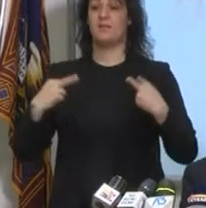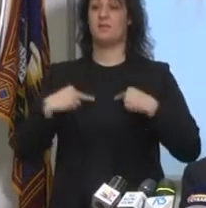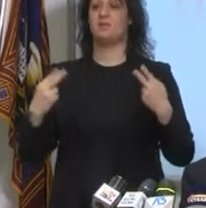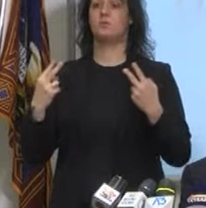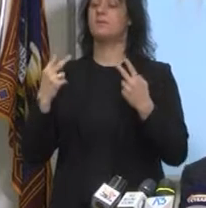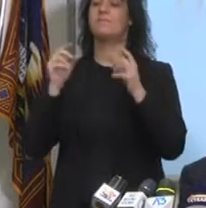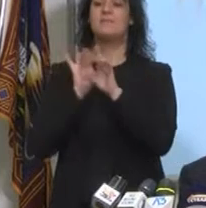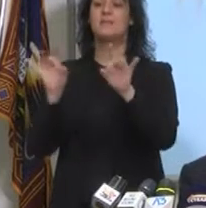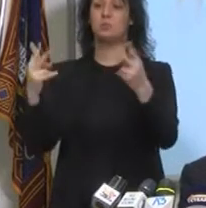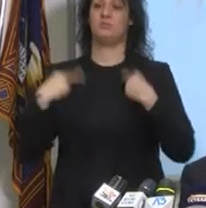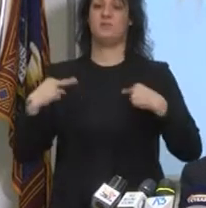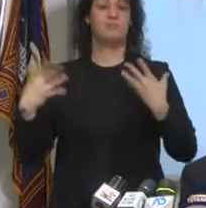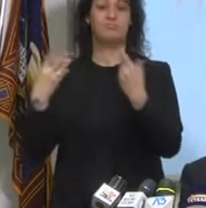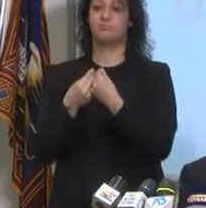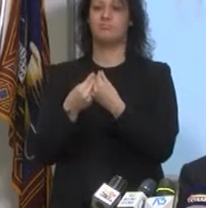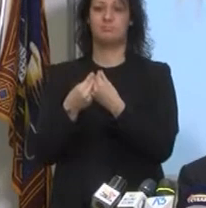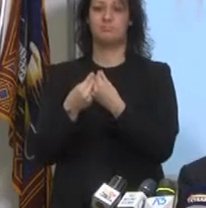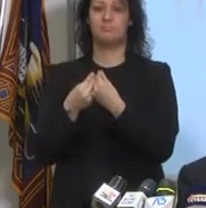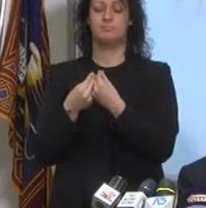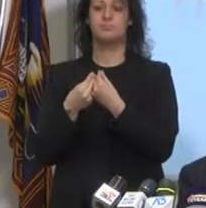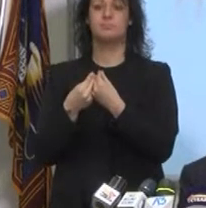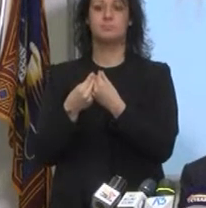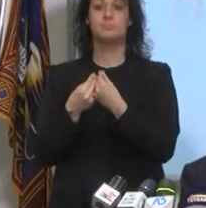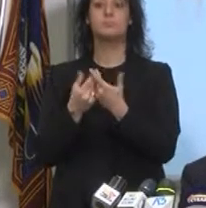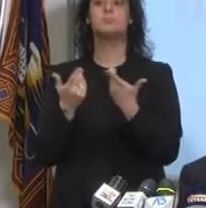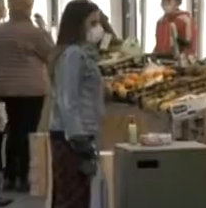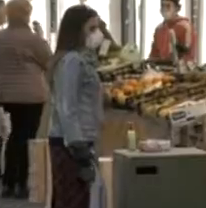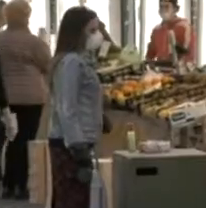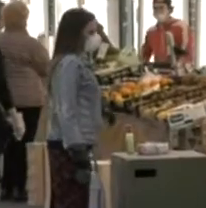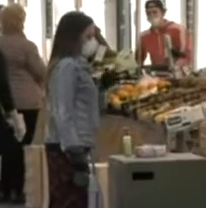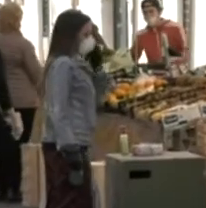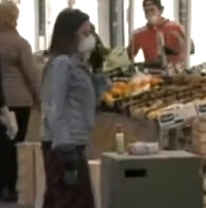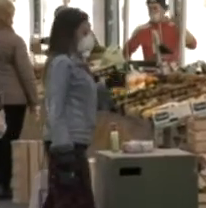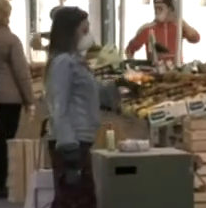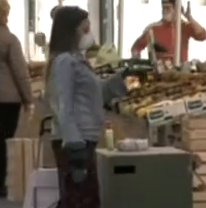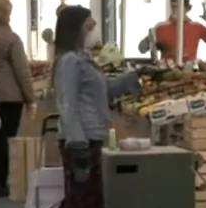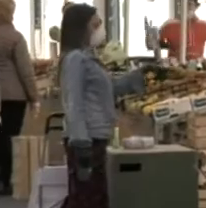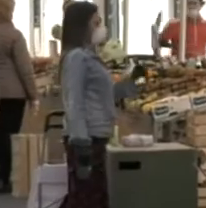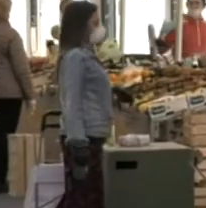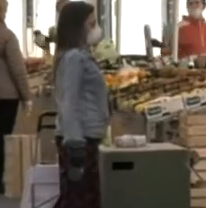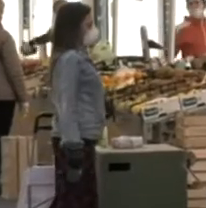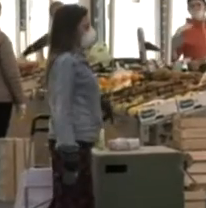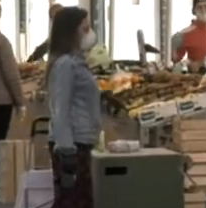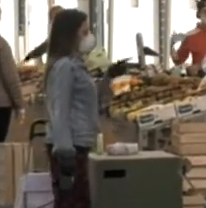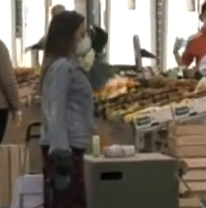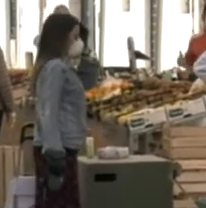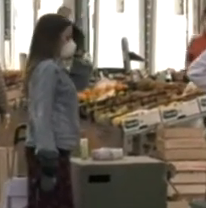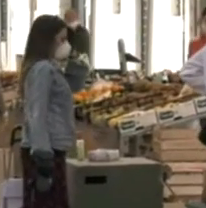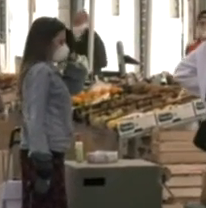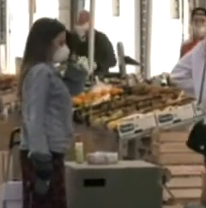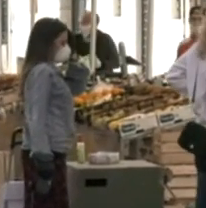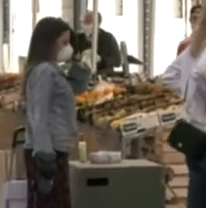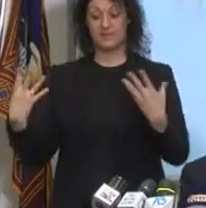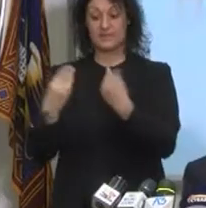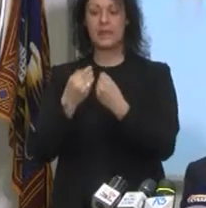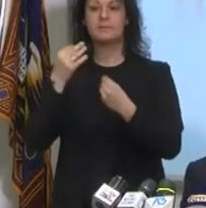ve lo riscaldisco bene, con tutti i rischi che ha una fase di convivenza. Zaia lancia anche un avvertimento in stile pubblicità